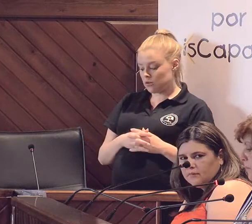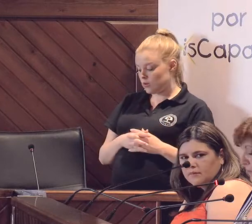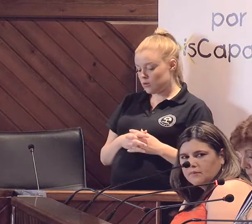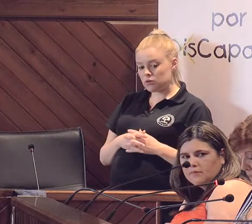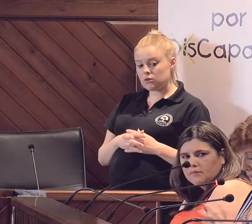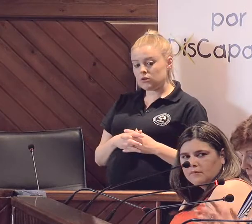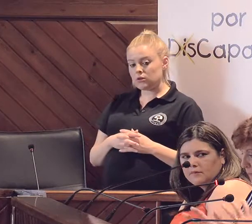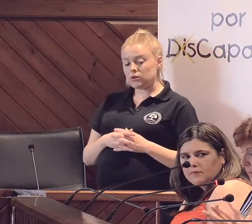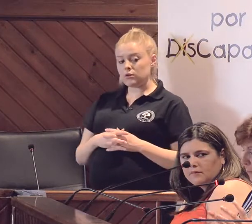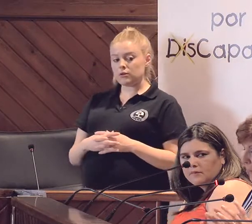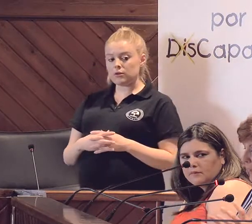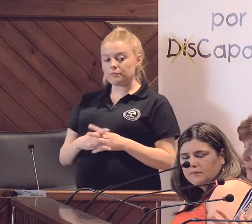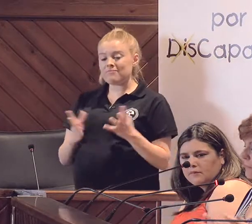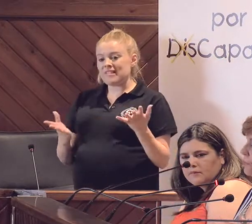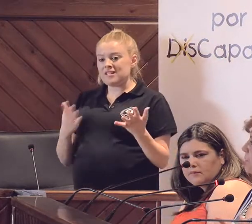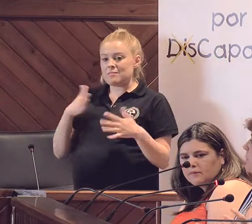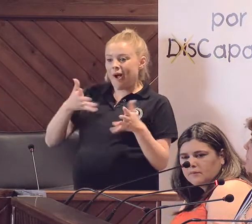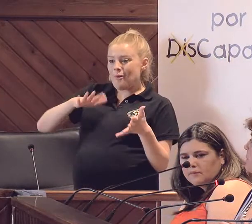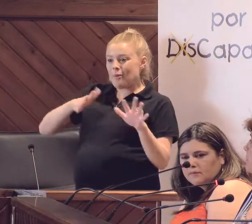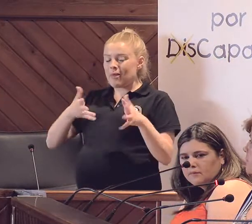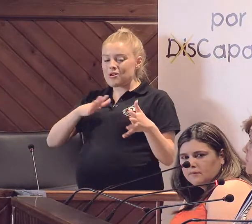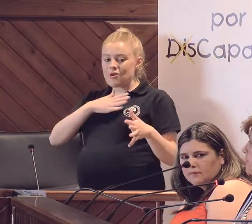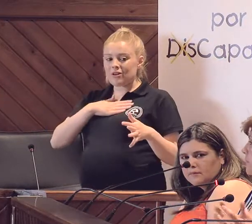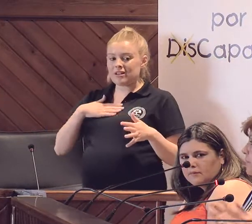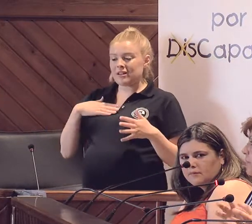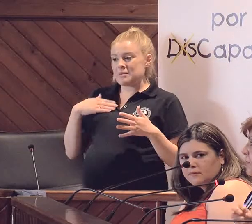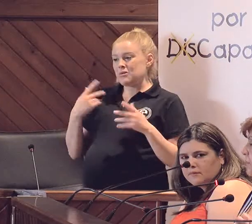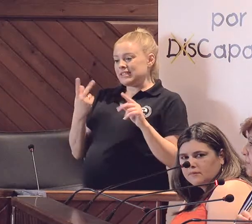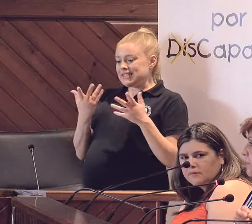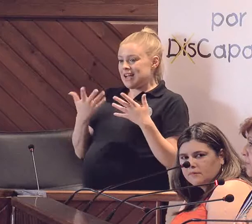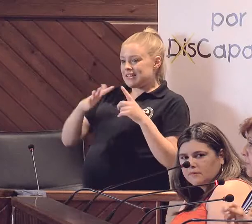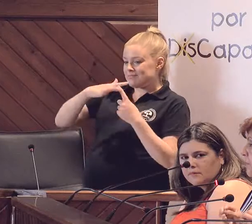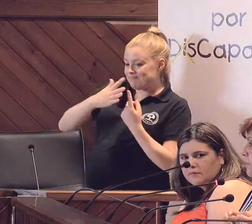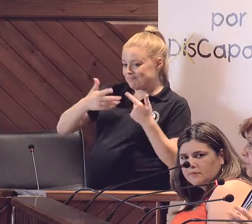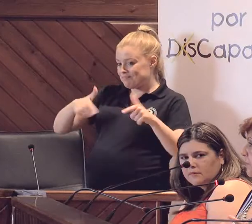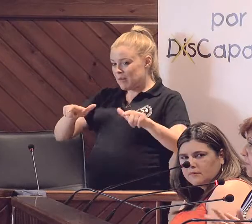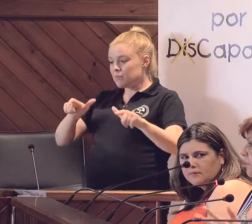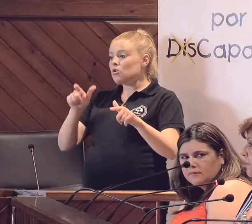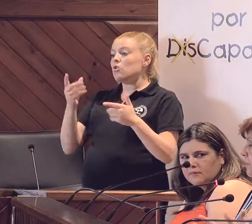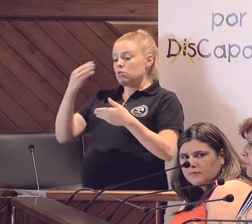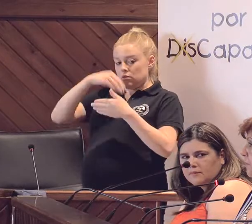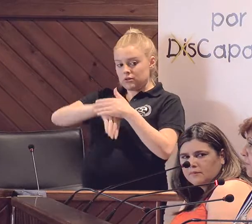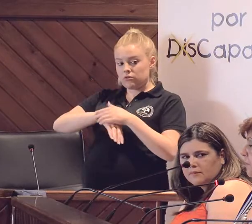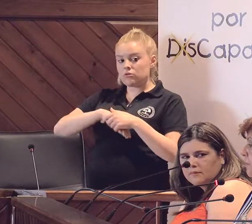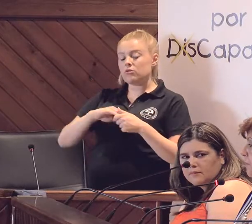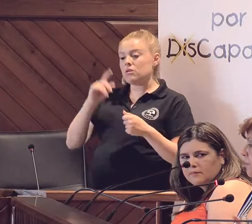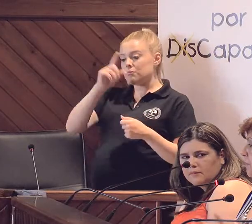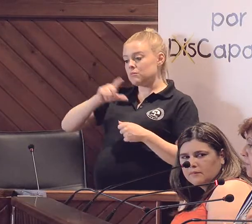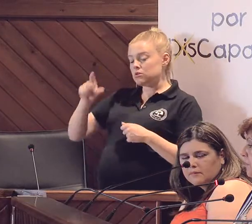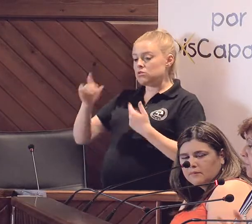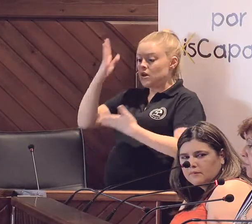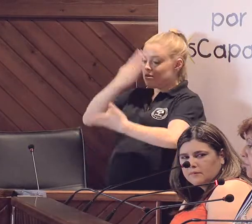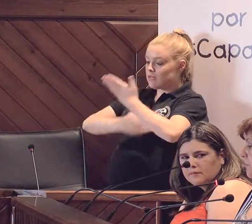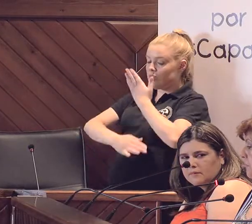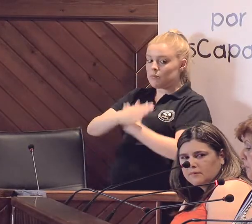Es más o menos lo que…, vertebrar un poco esas sinergias, pero ya dentro de personas con cierta discapacidad, que